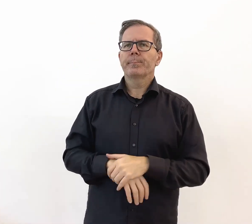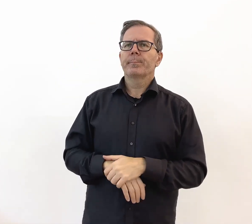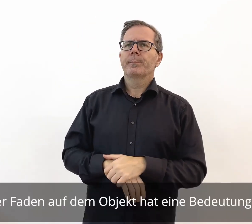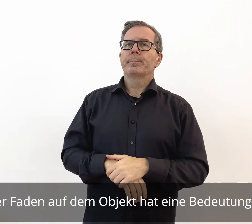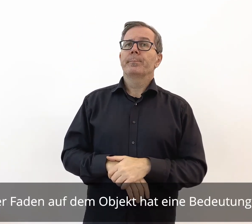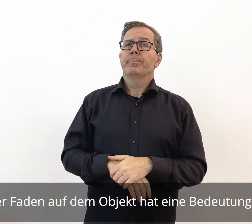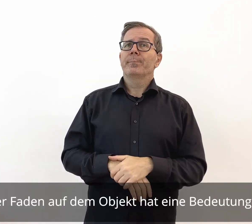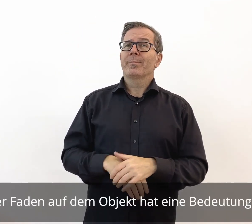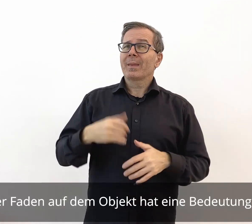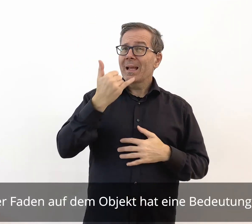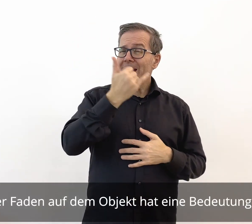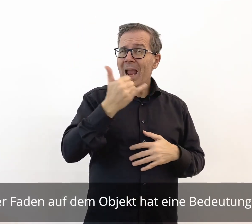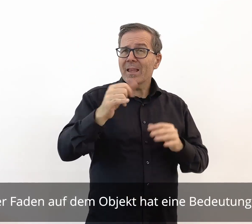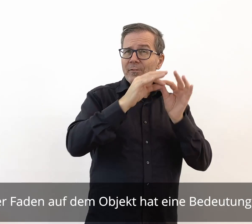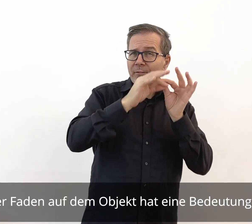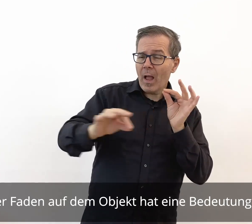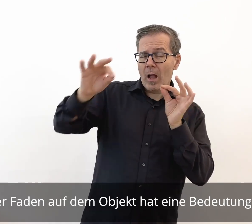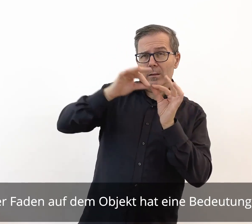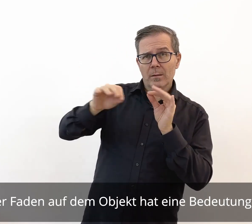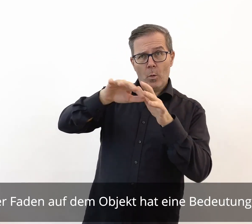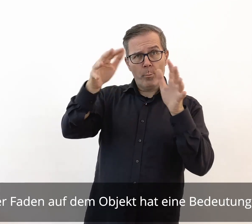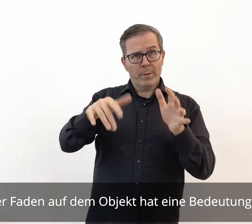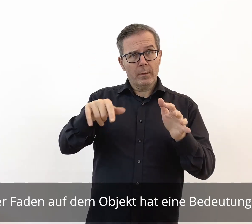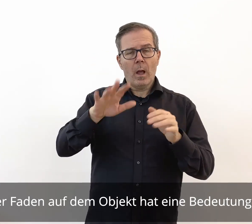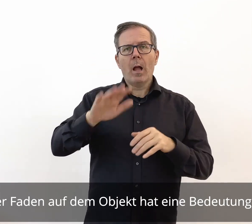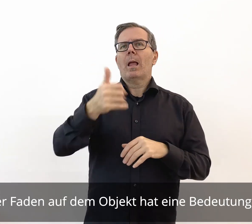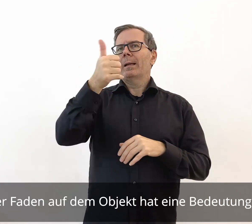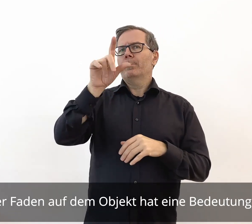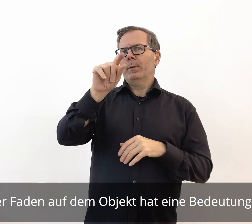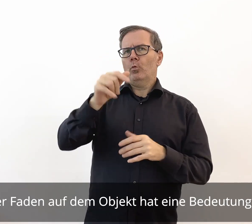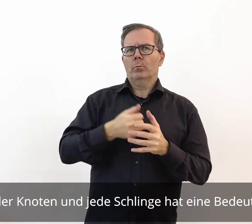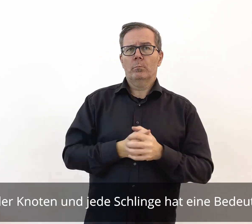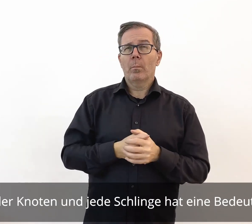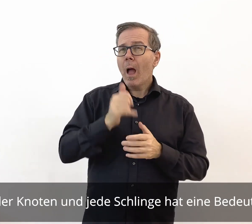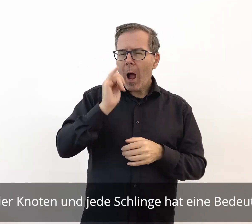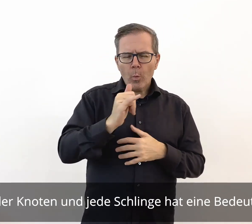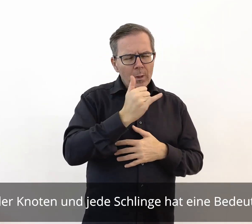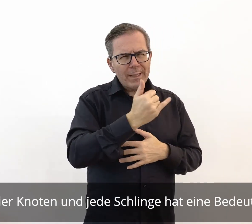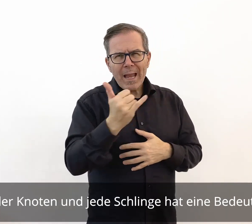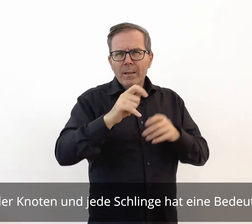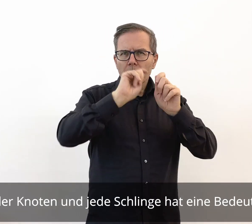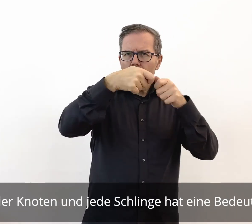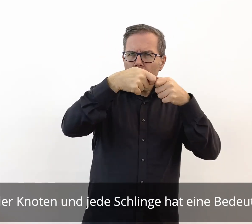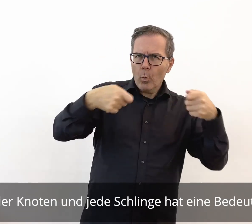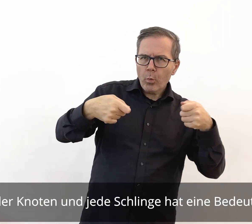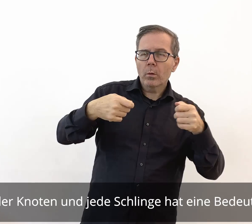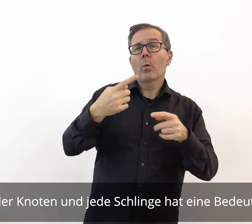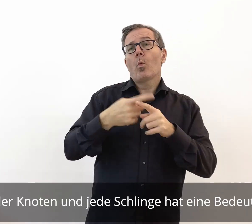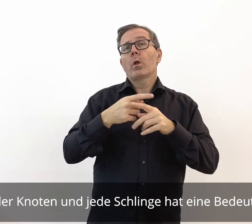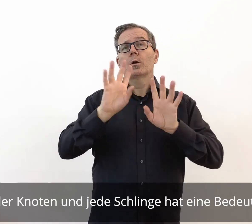Jeder Faden auf dem Objekt hat eine Bedeutung. Auch jeder Knoten und